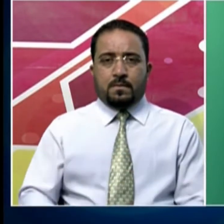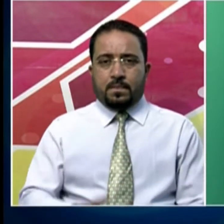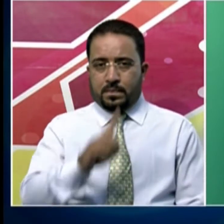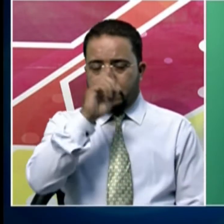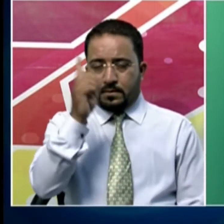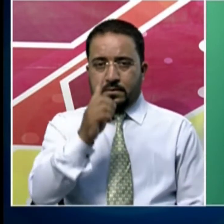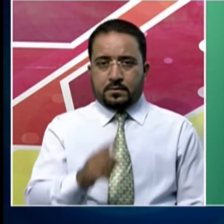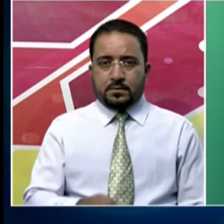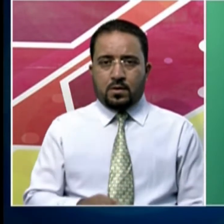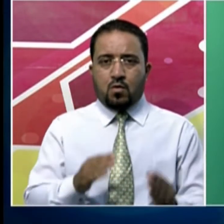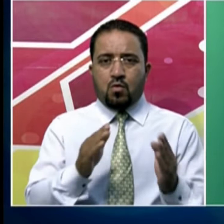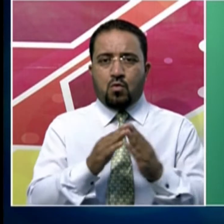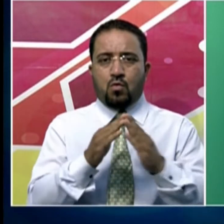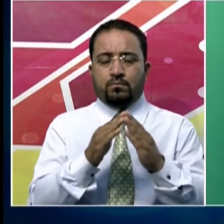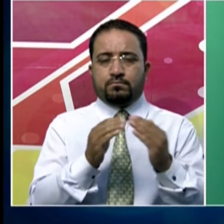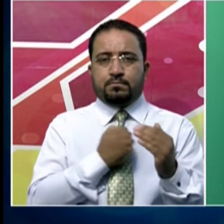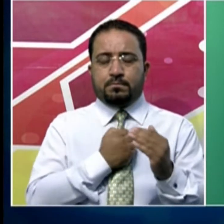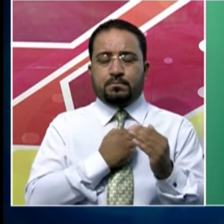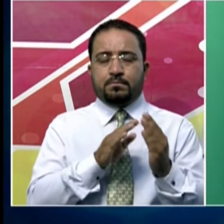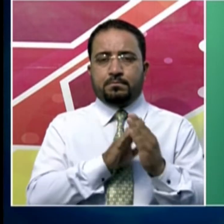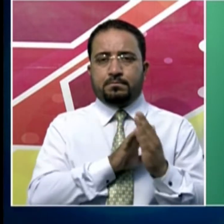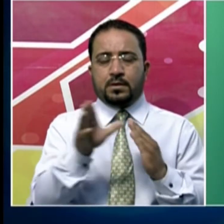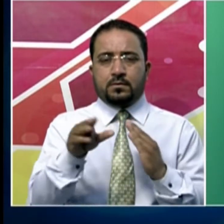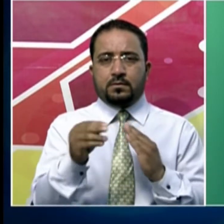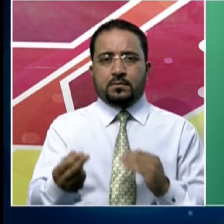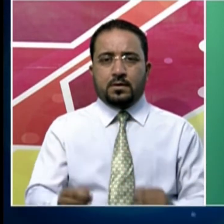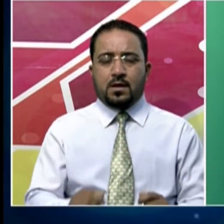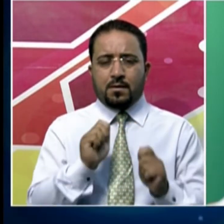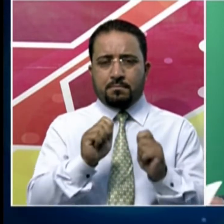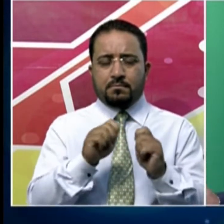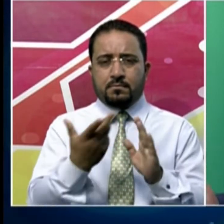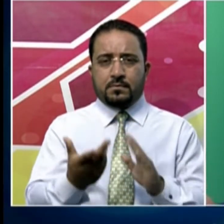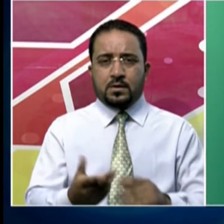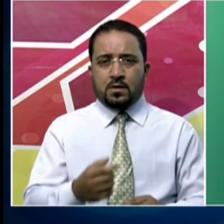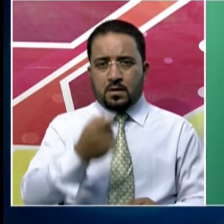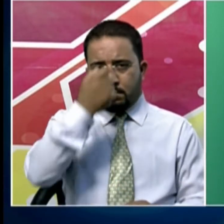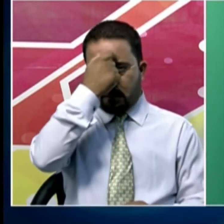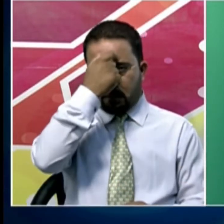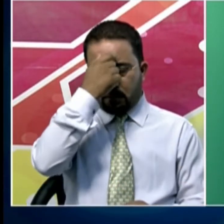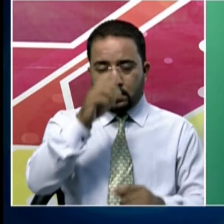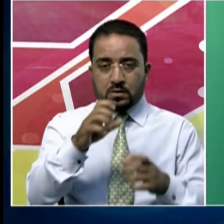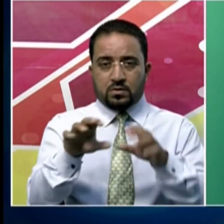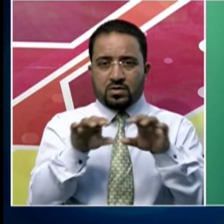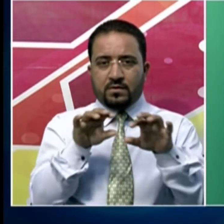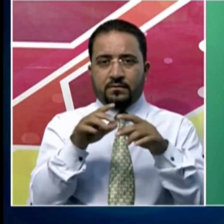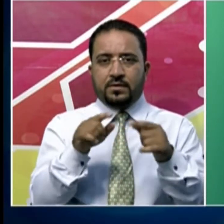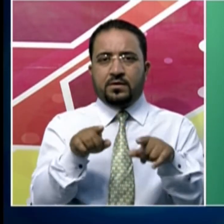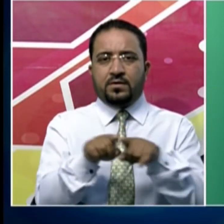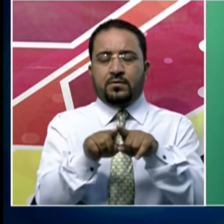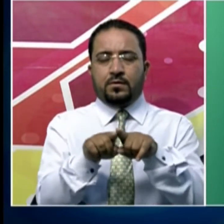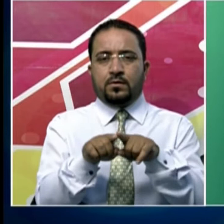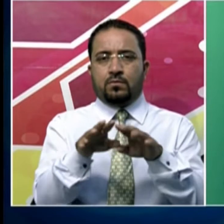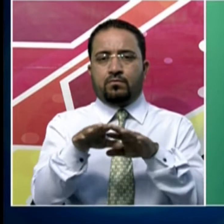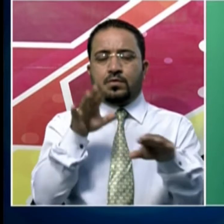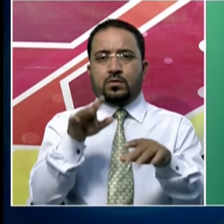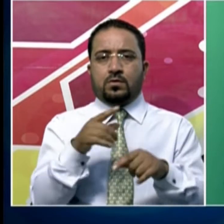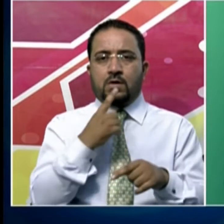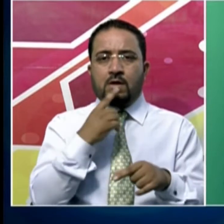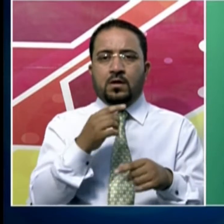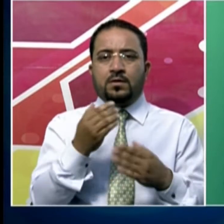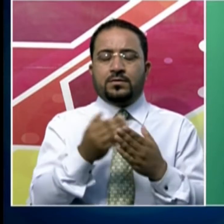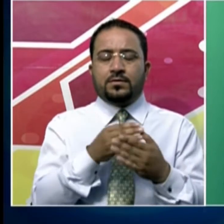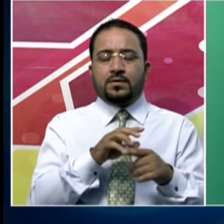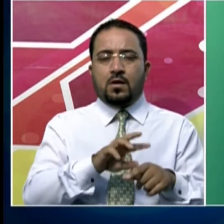کہ جب وہ گھر سے باہر نکلیں تو اس بیماری سے خود کی اور دوسروں کی